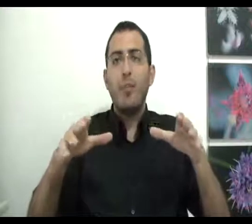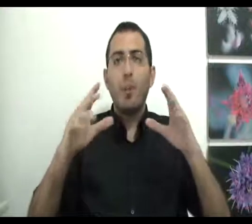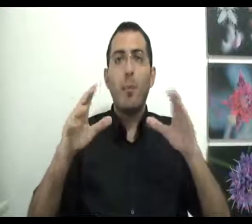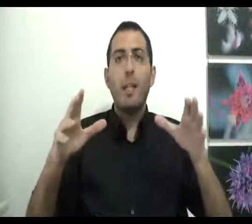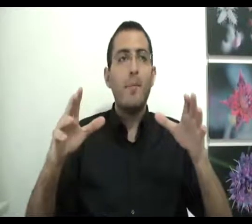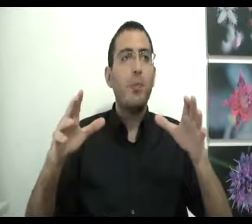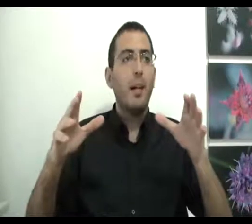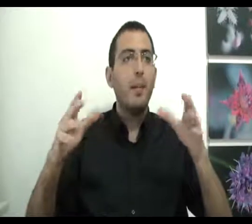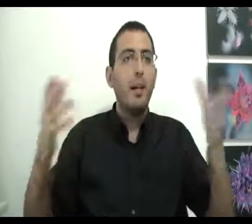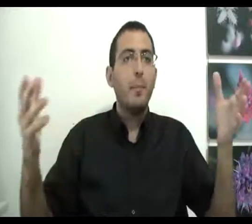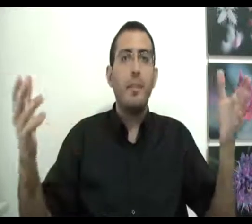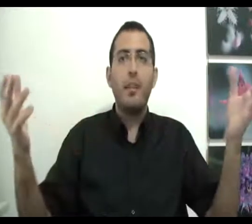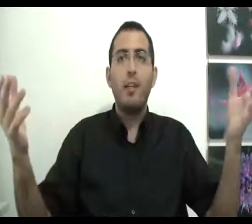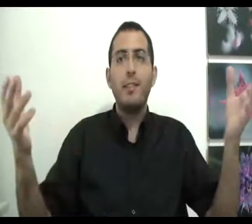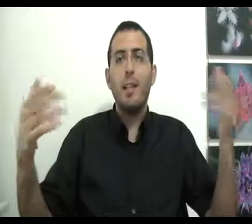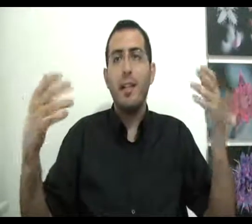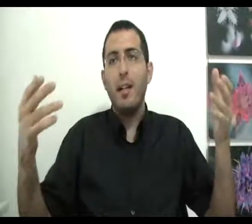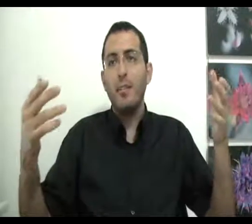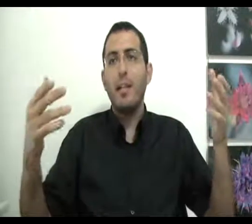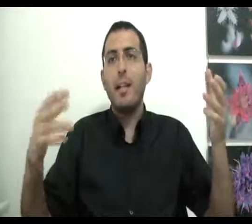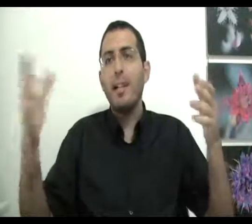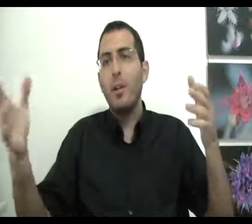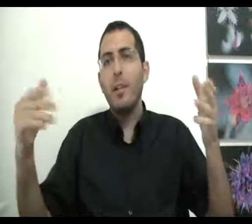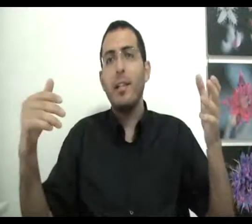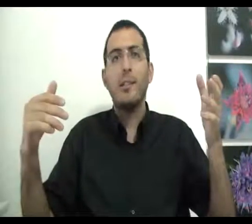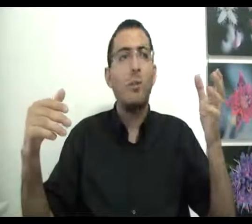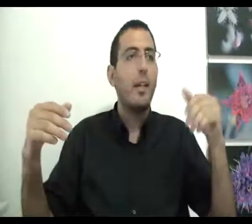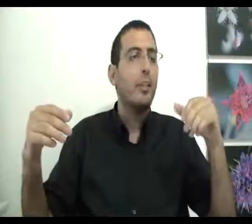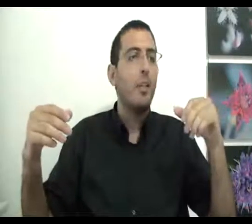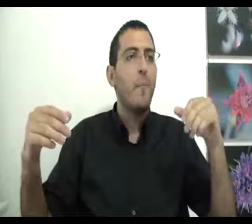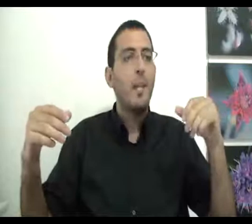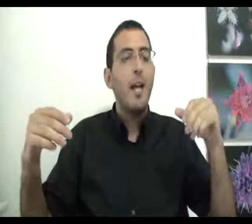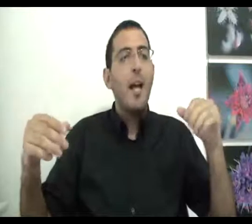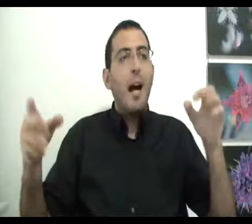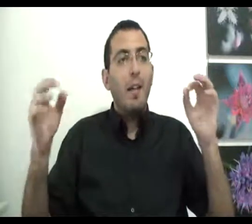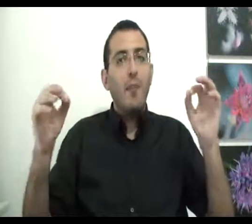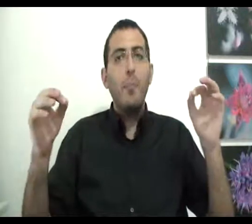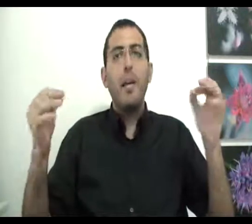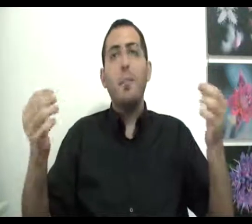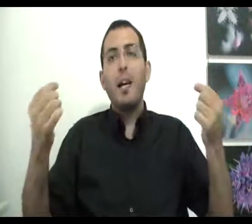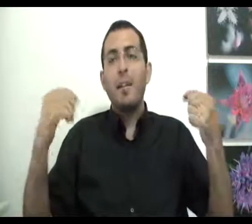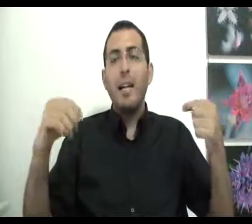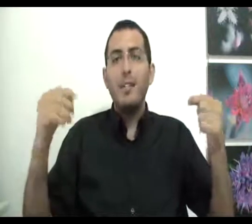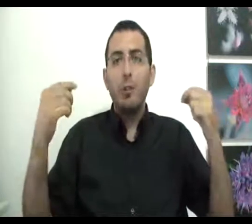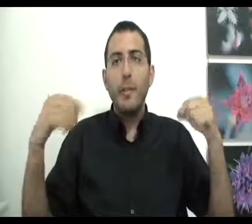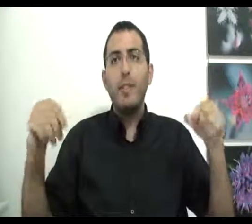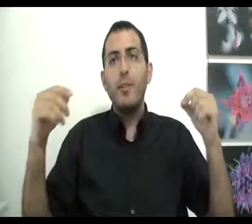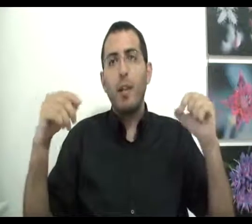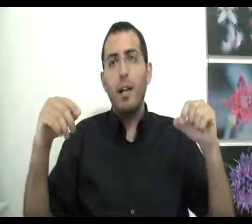שלו כמו אדם מבוגר, כי בסדר יש לך סכל אתה צריך לדעת לא להיכנס לתוך האש אבל אף על פי כן בחוויה הסובייקטיבית שלך